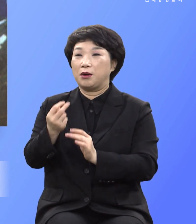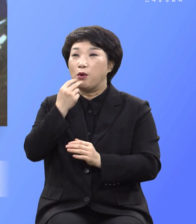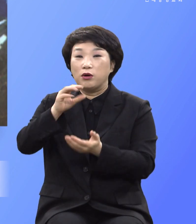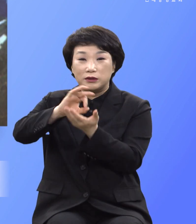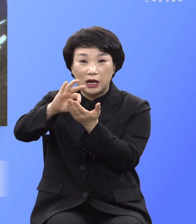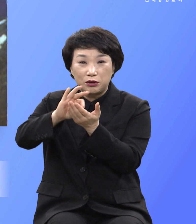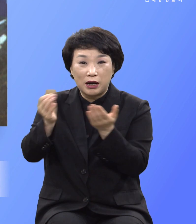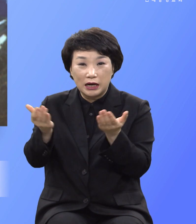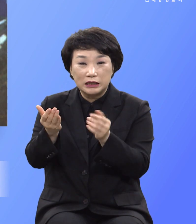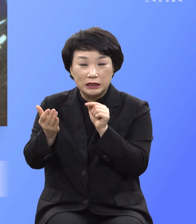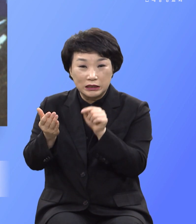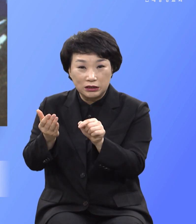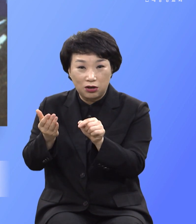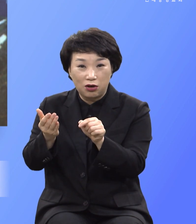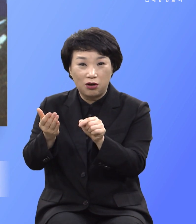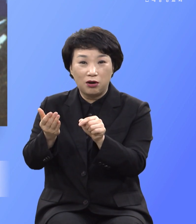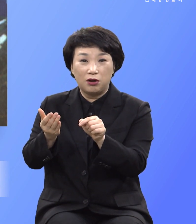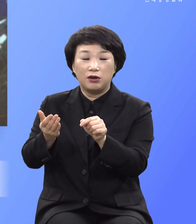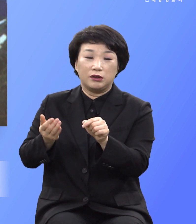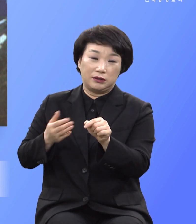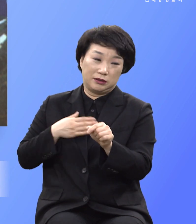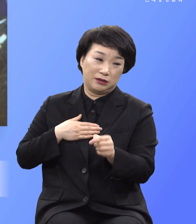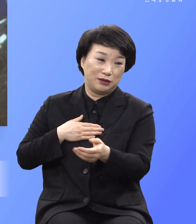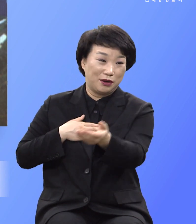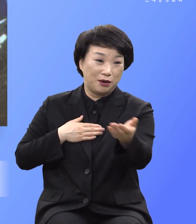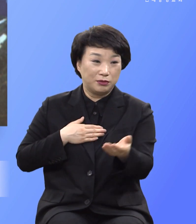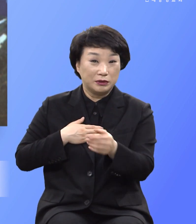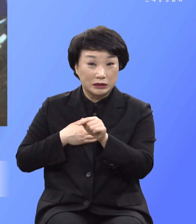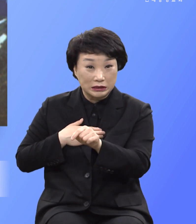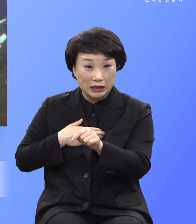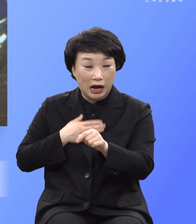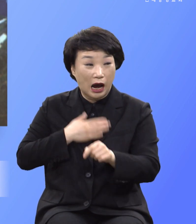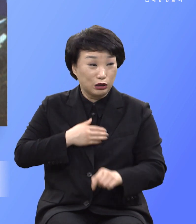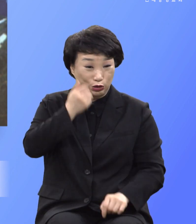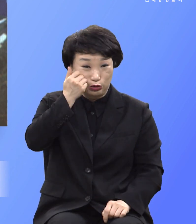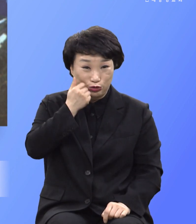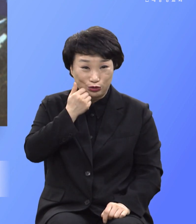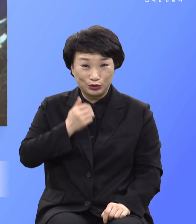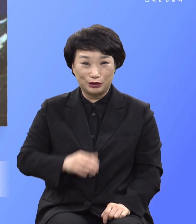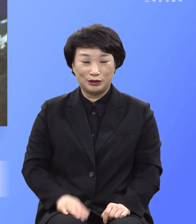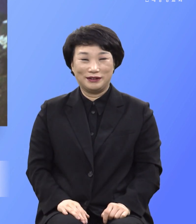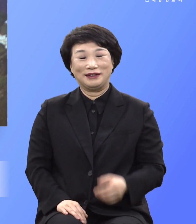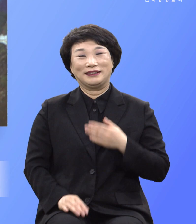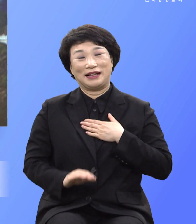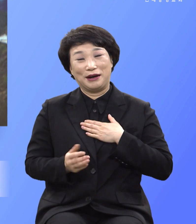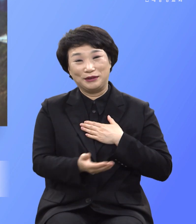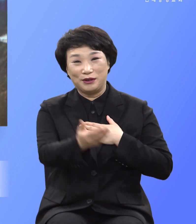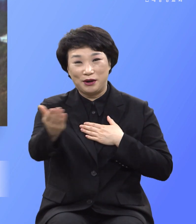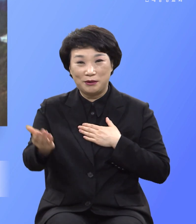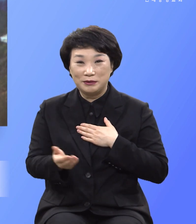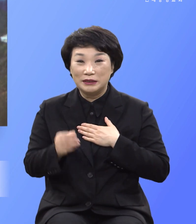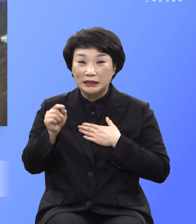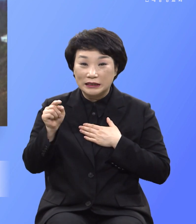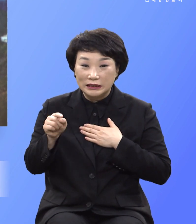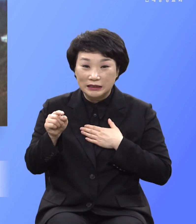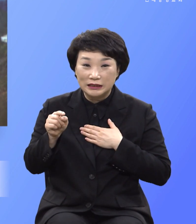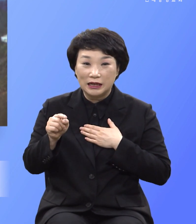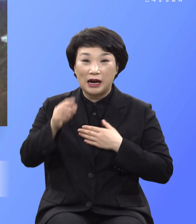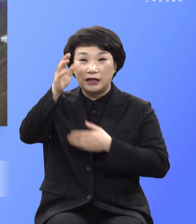사정이라는 사실을 누가 알겠는가 나와 여러분들은 그 하나님의